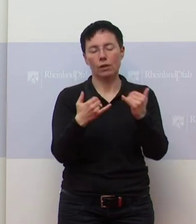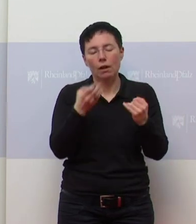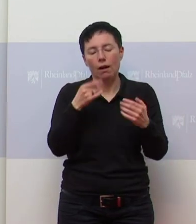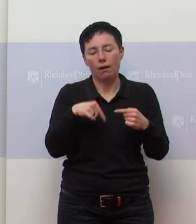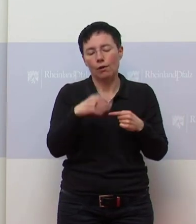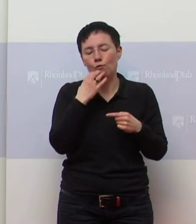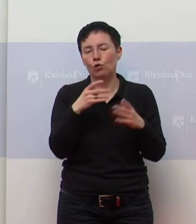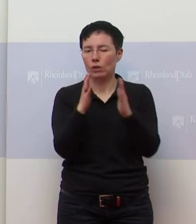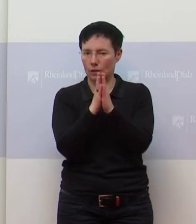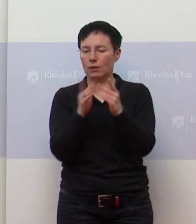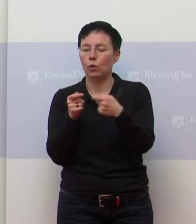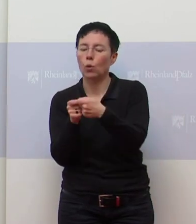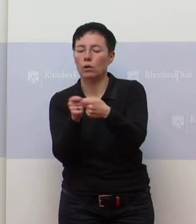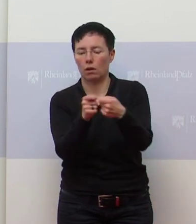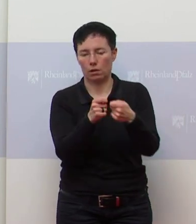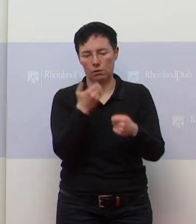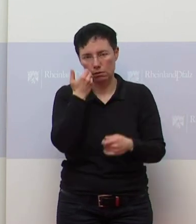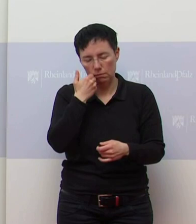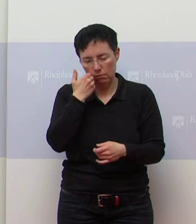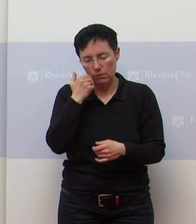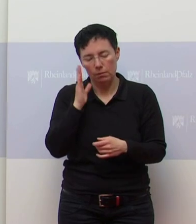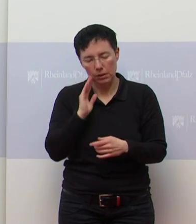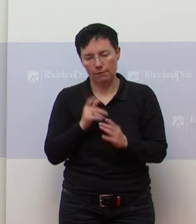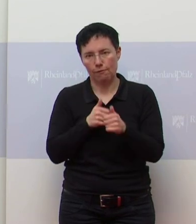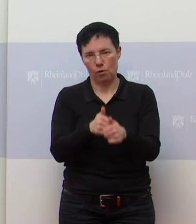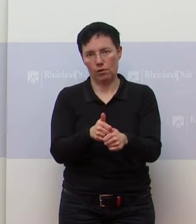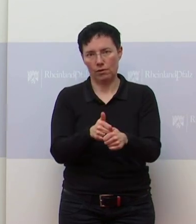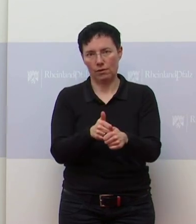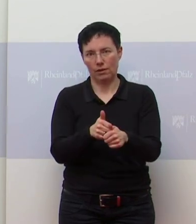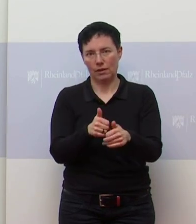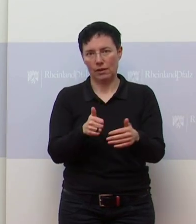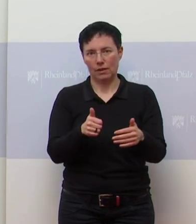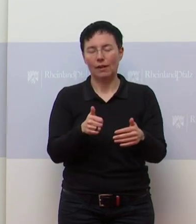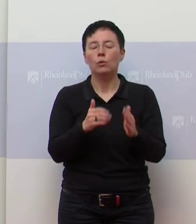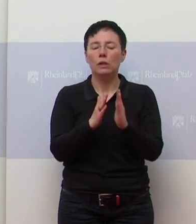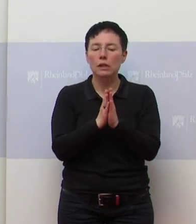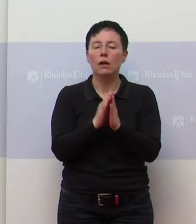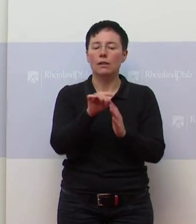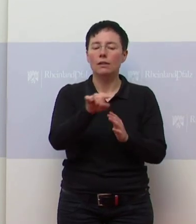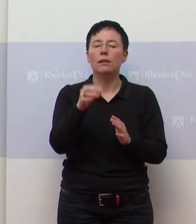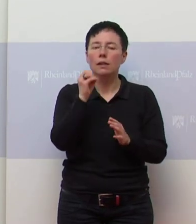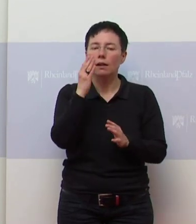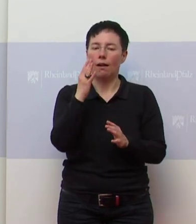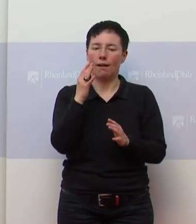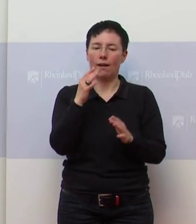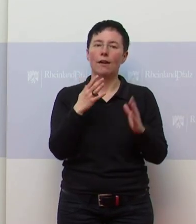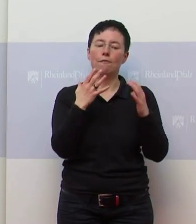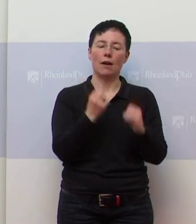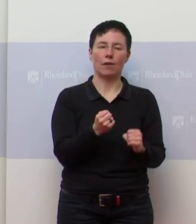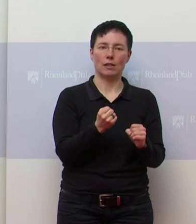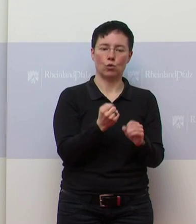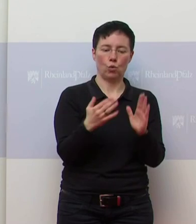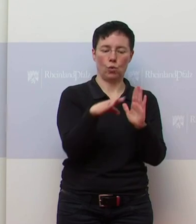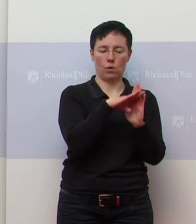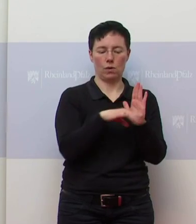und darum bitten, dass das dann auch umgesetzt wird. Sie wissen, die Kirchen haben einen gewissen, haben einen Sonderstatus in unserer Verfassung.